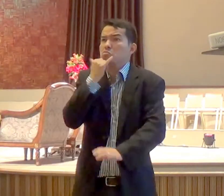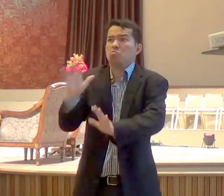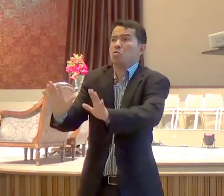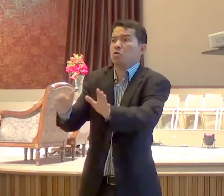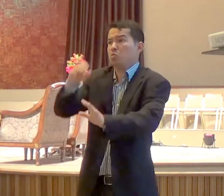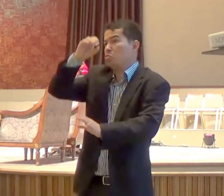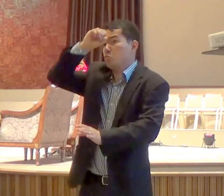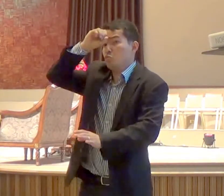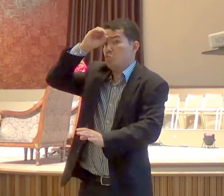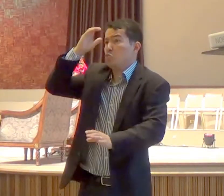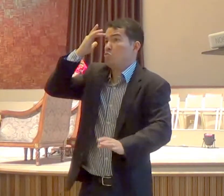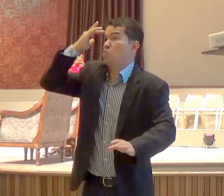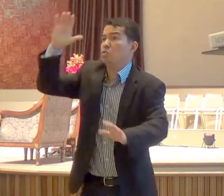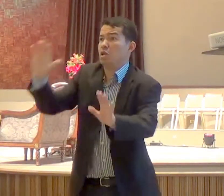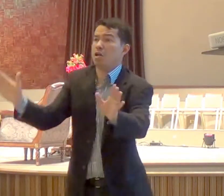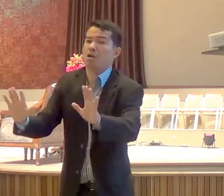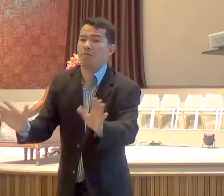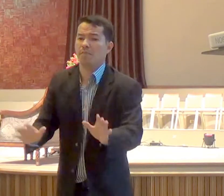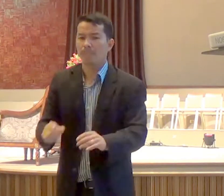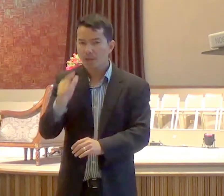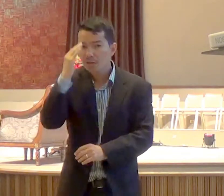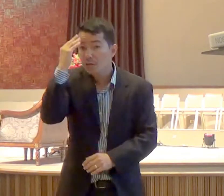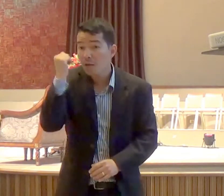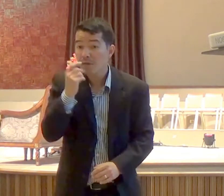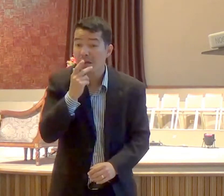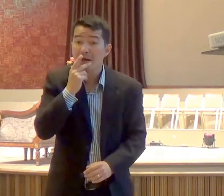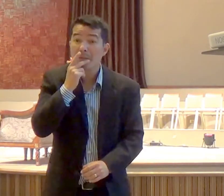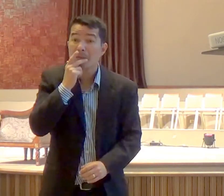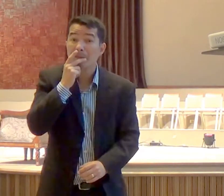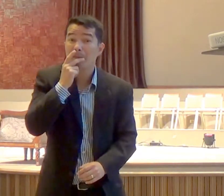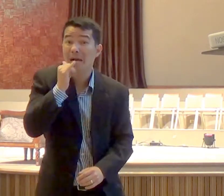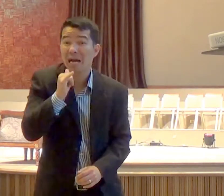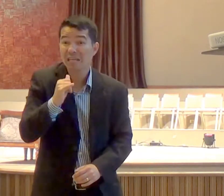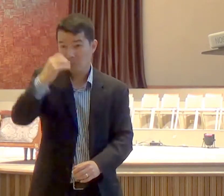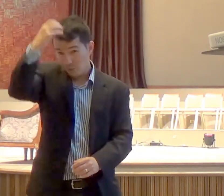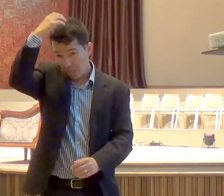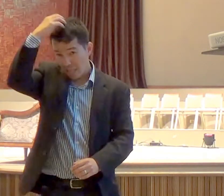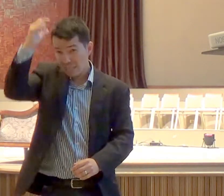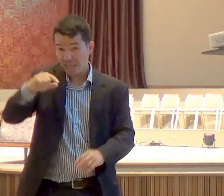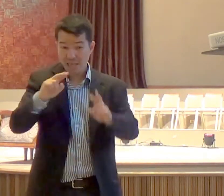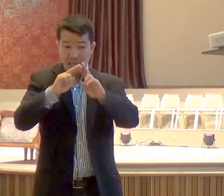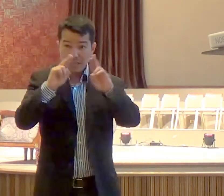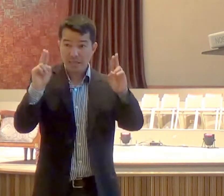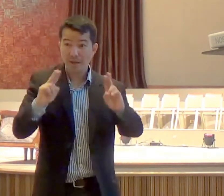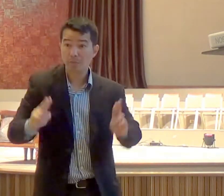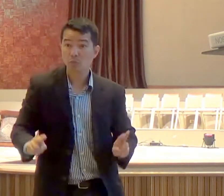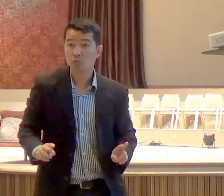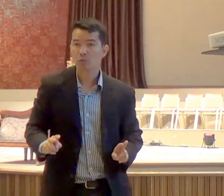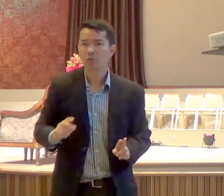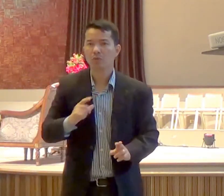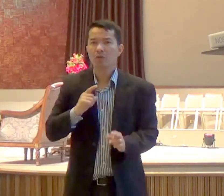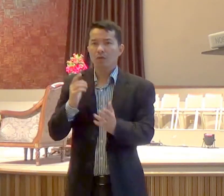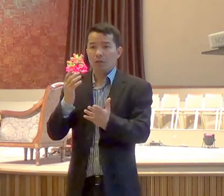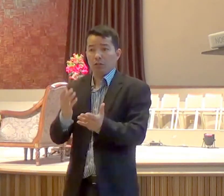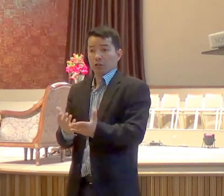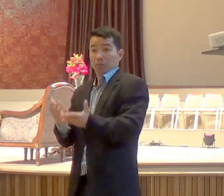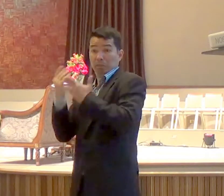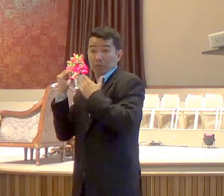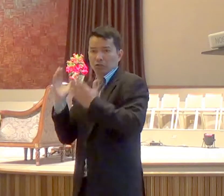o pai de Belsazar, Nabucodonosor, havia tido uma experiência, muito grave